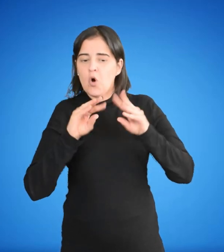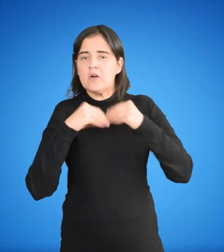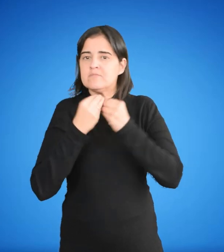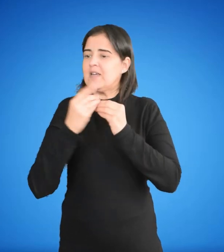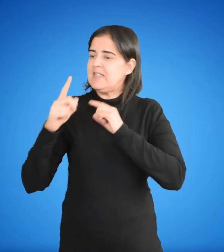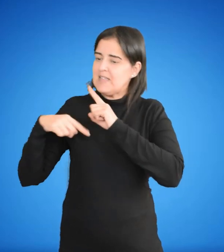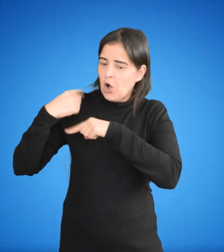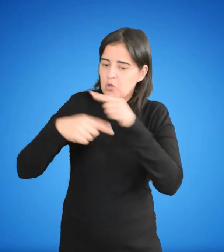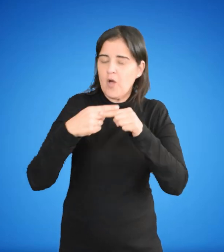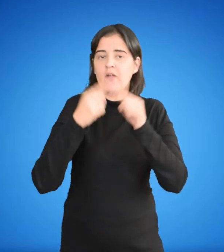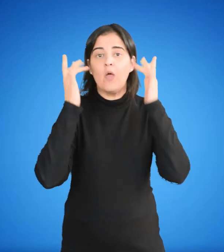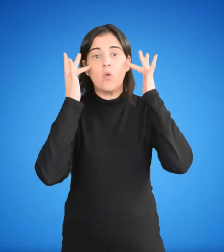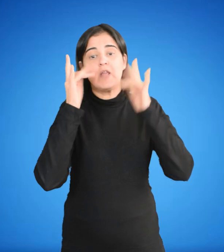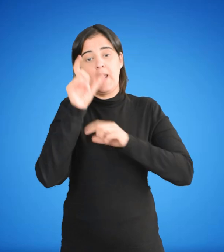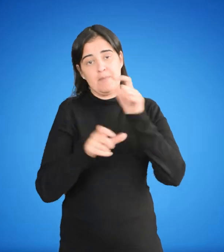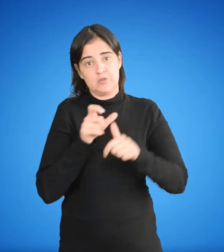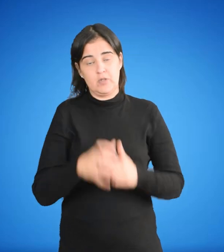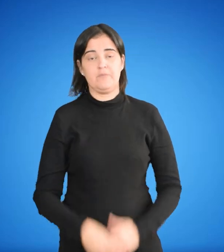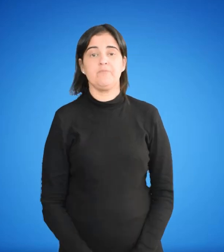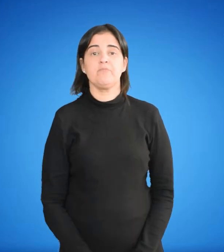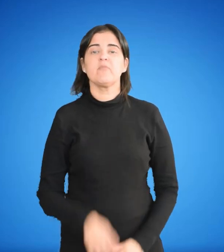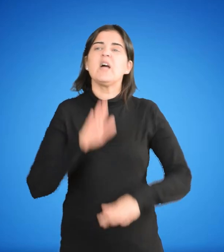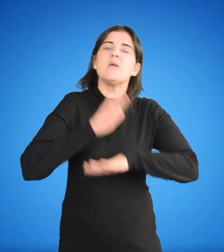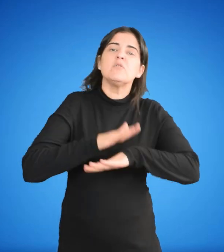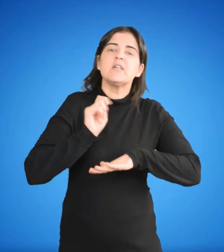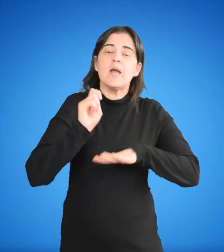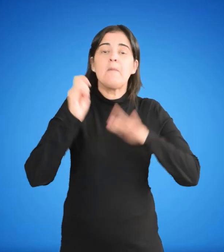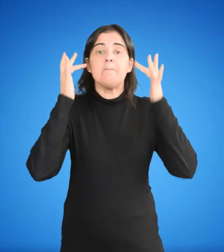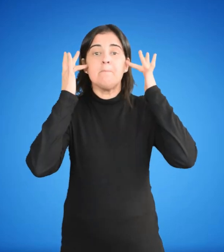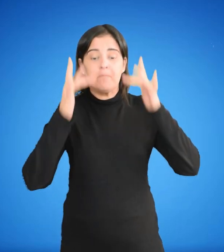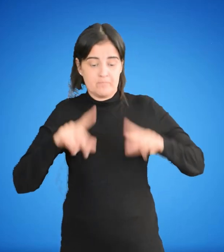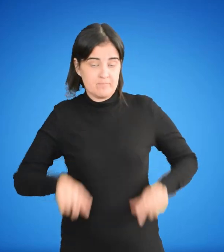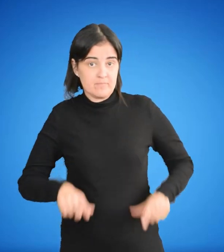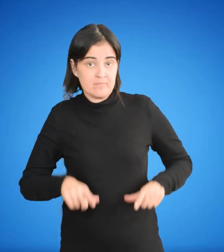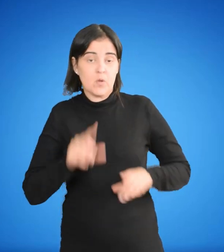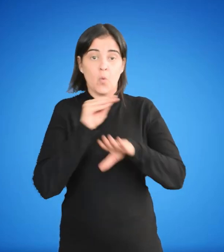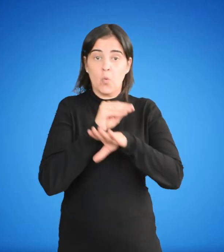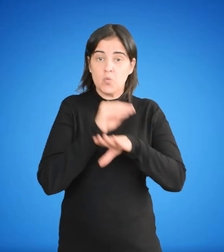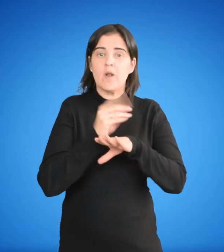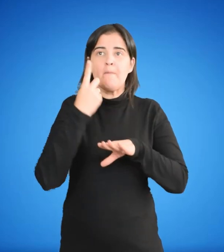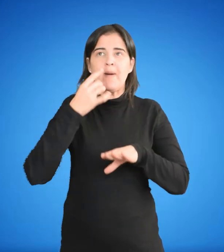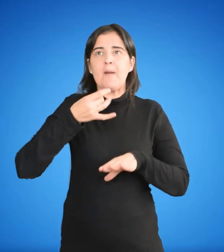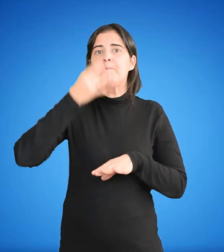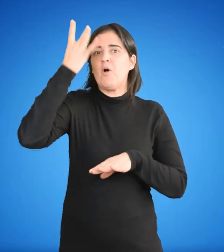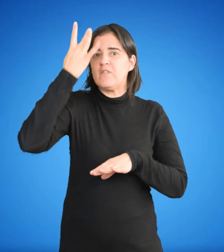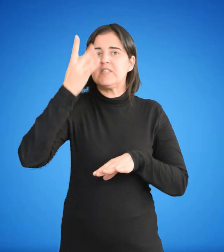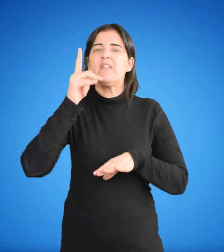educativa de las personas. Compete al Ministerio de Educación y Cultura promover la profesionalización de los